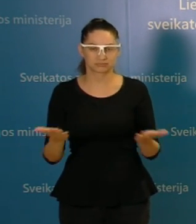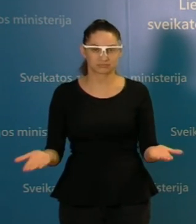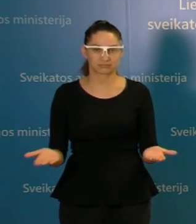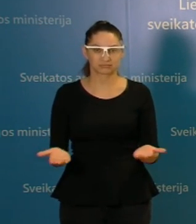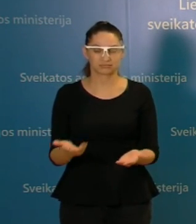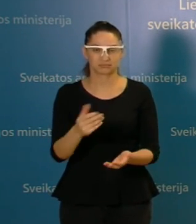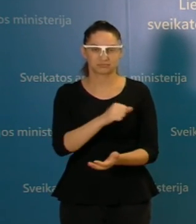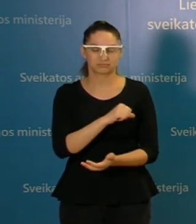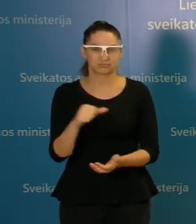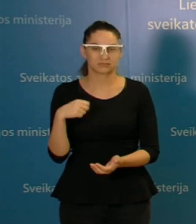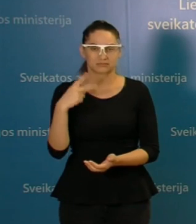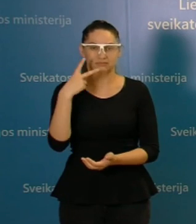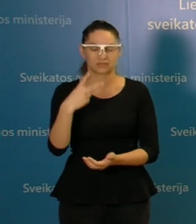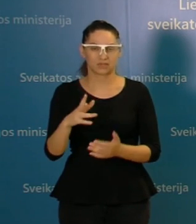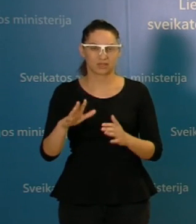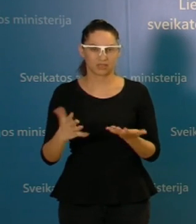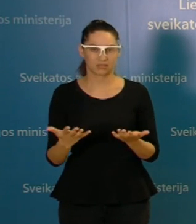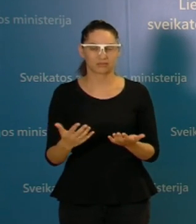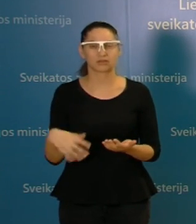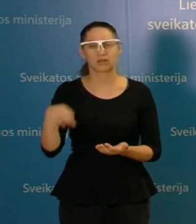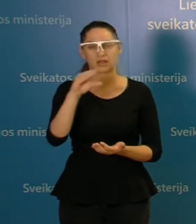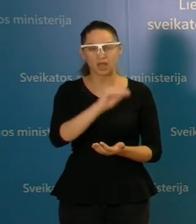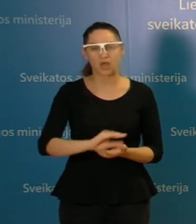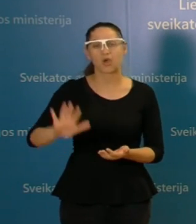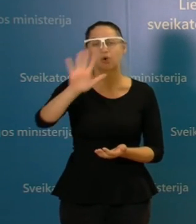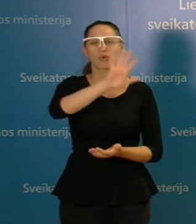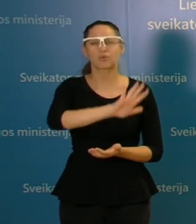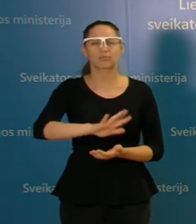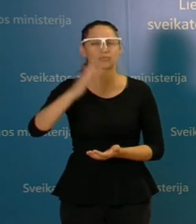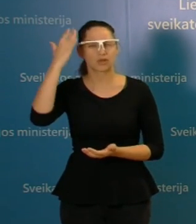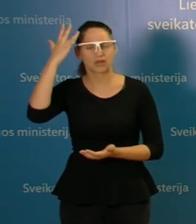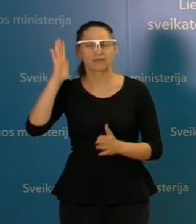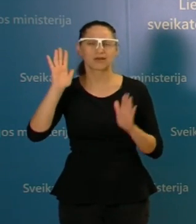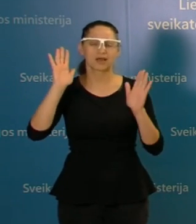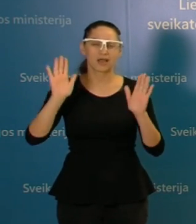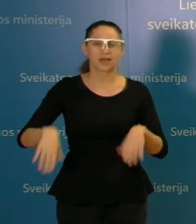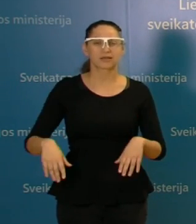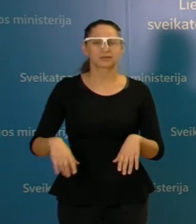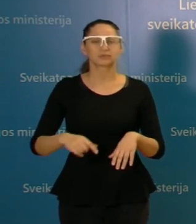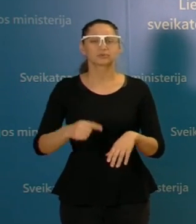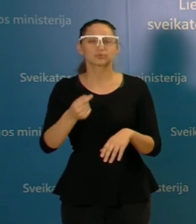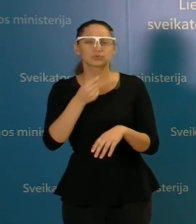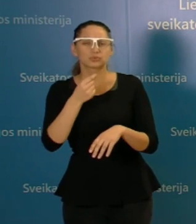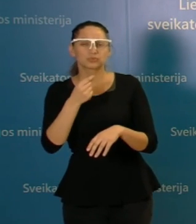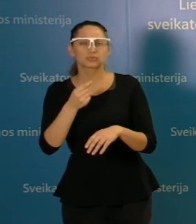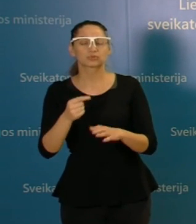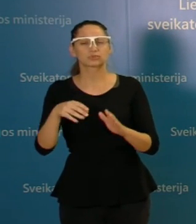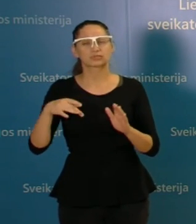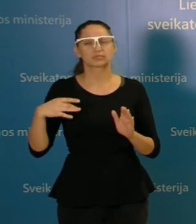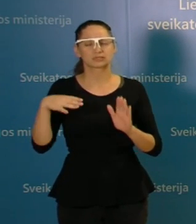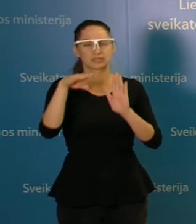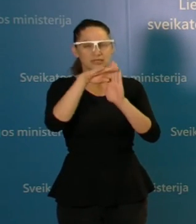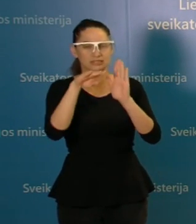tik tai visa Europa, kurie galvojo, kad užteks galbūt mažesnių priemonių negu